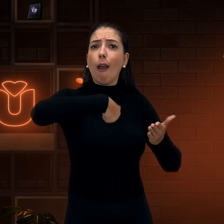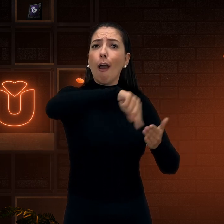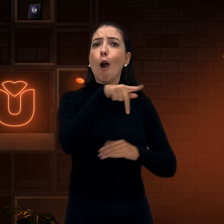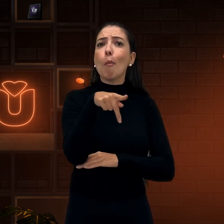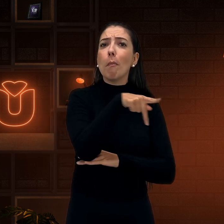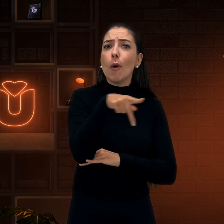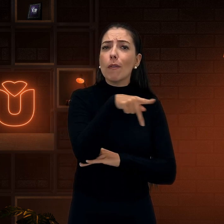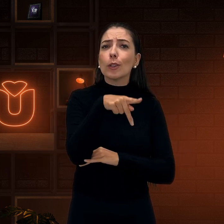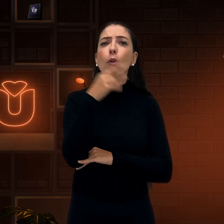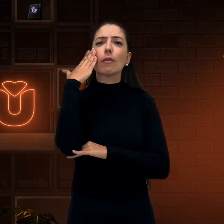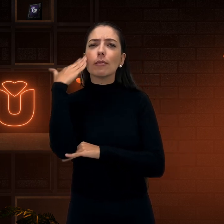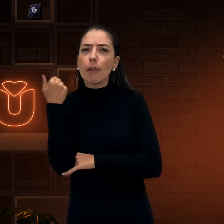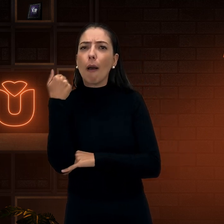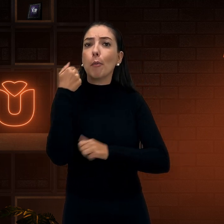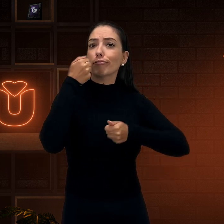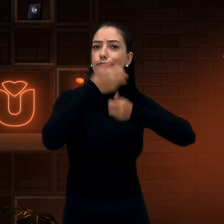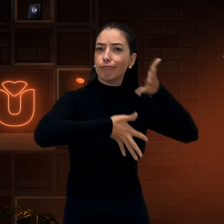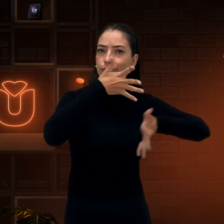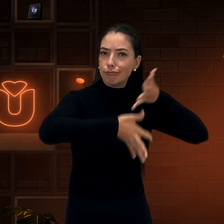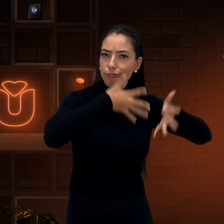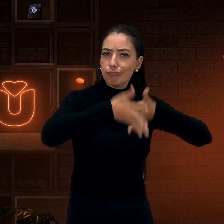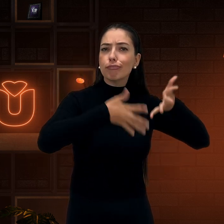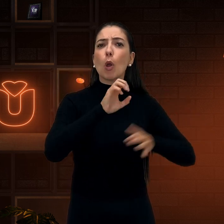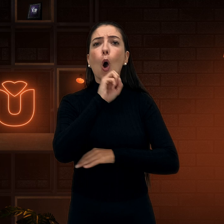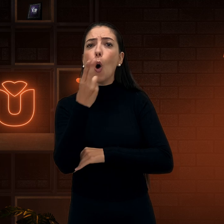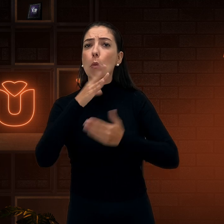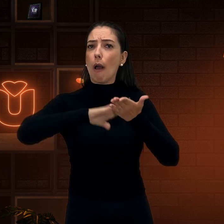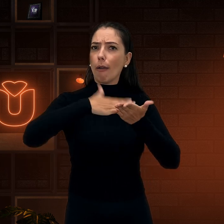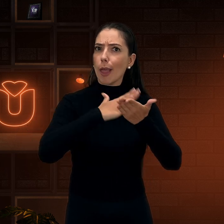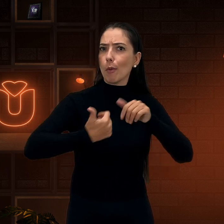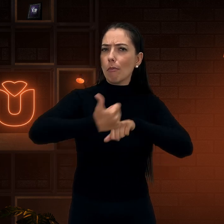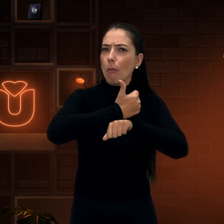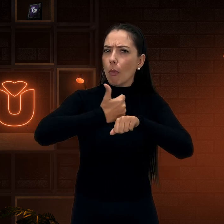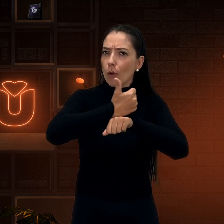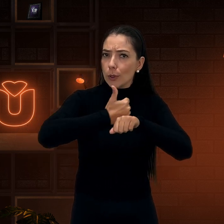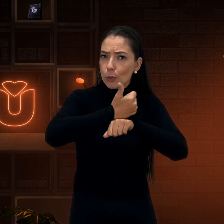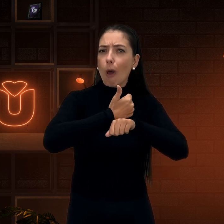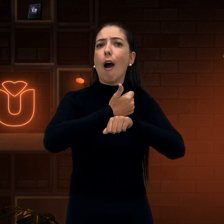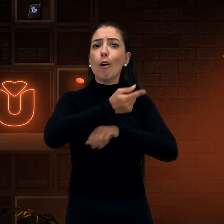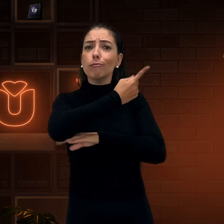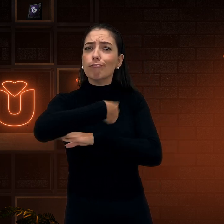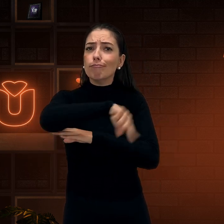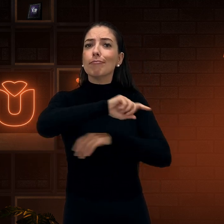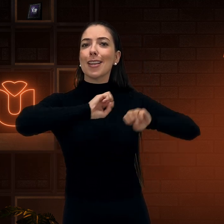todos os professores sabem Libras, são fluentes na língua de sinais. E os intérpretes também.